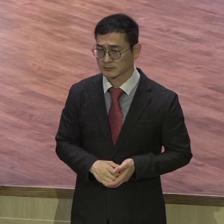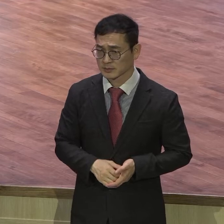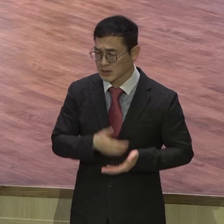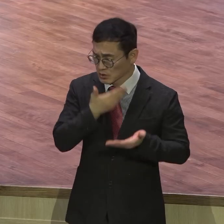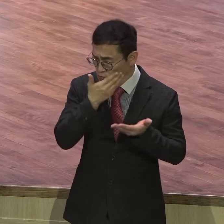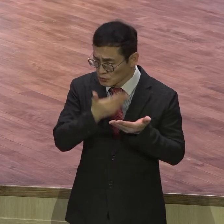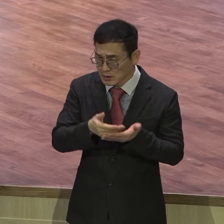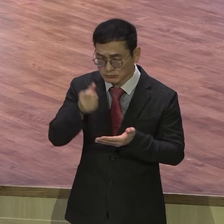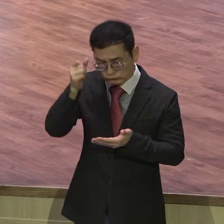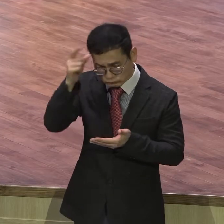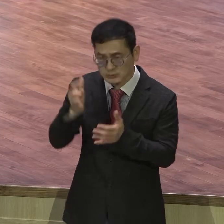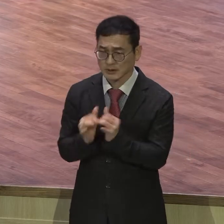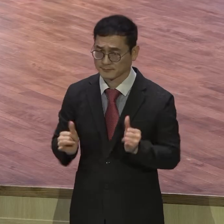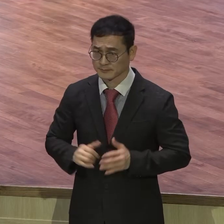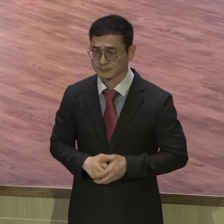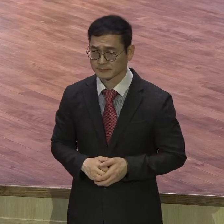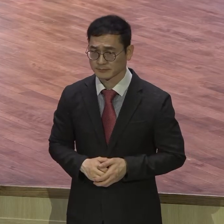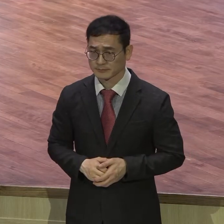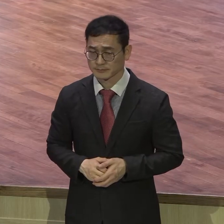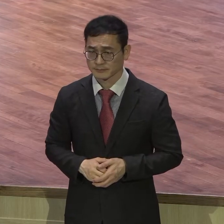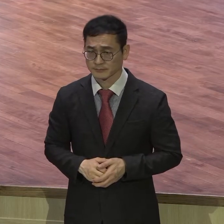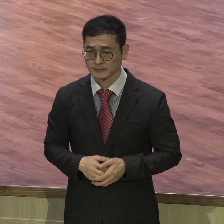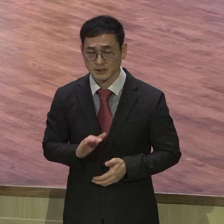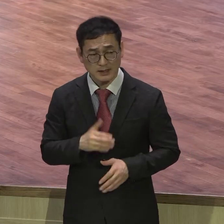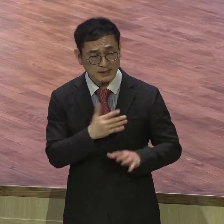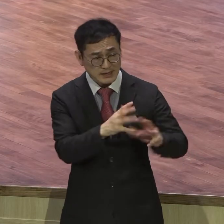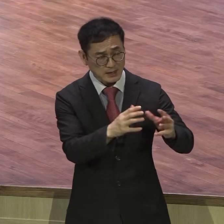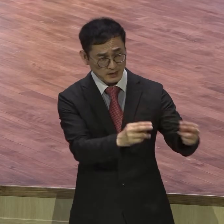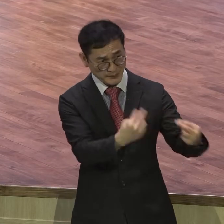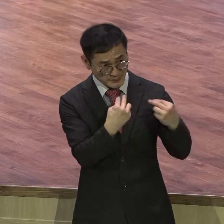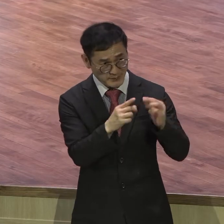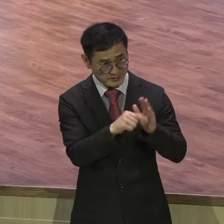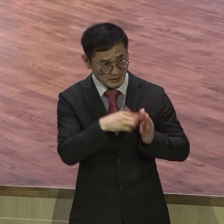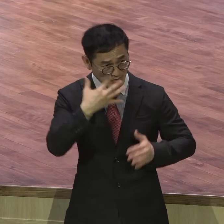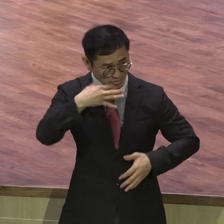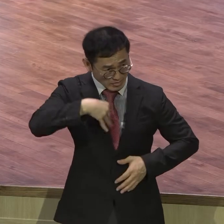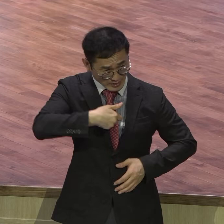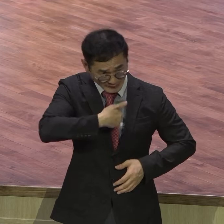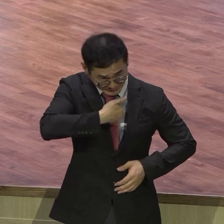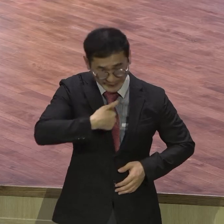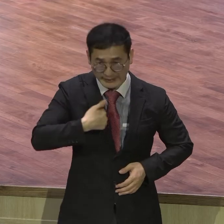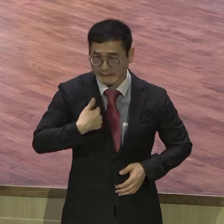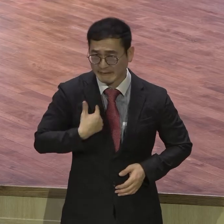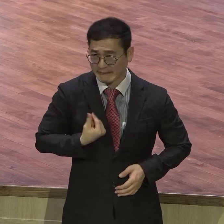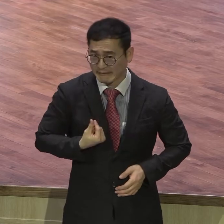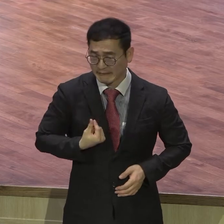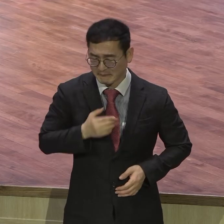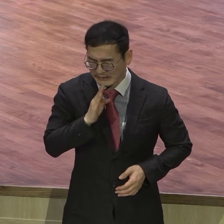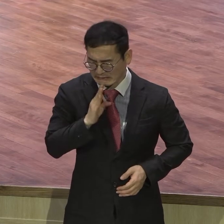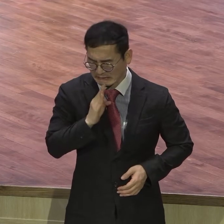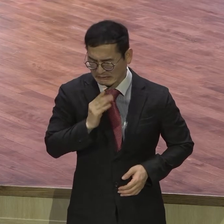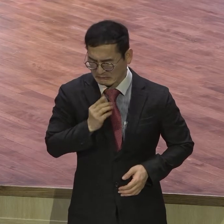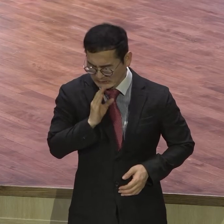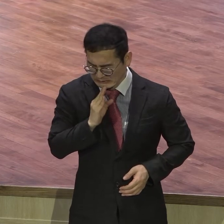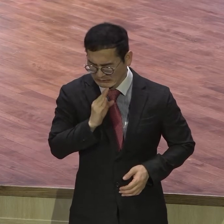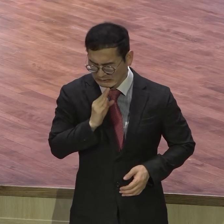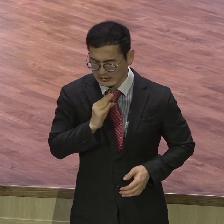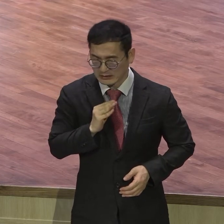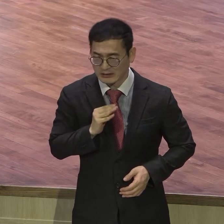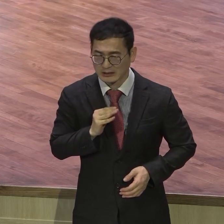자기 자신이 세상적인 기준으로 보는 거요 그래서 중요한 것이요 말씀의 근거한 셀프 토크 그래야 돼요